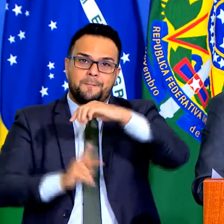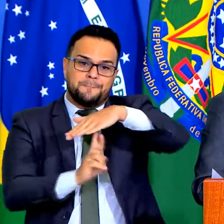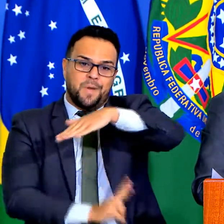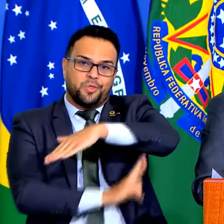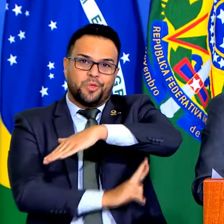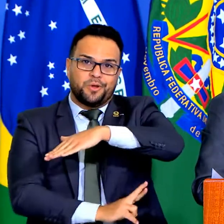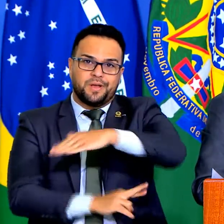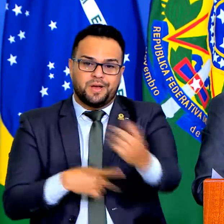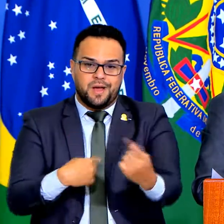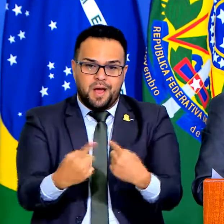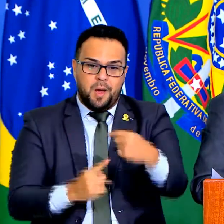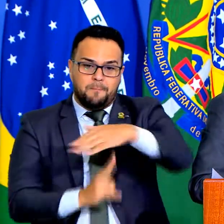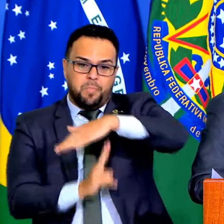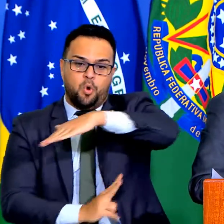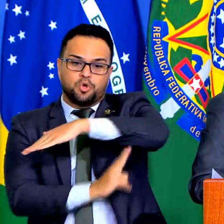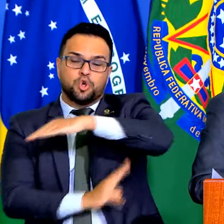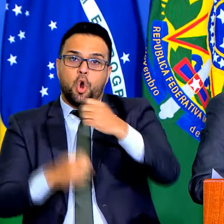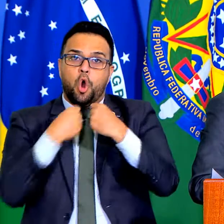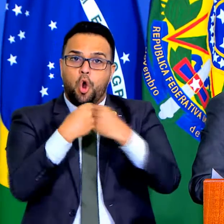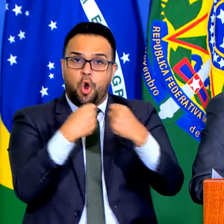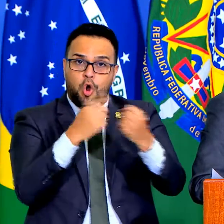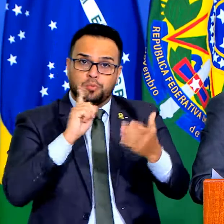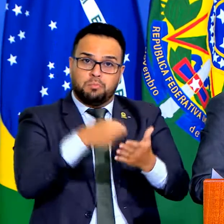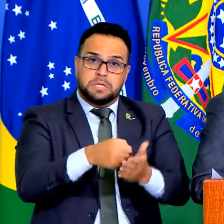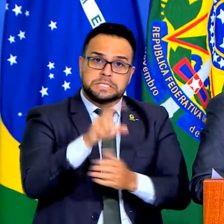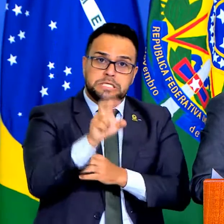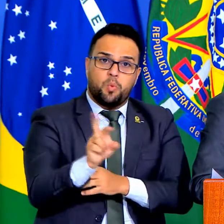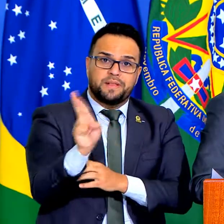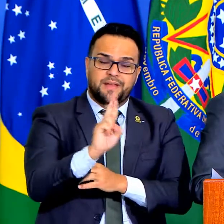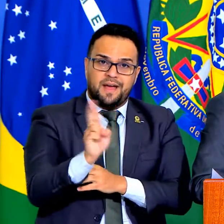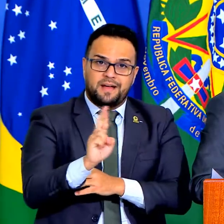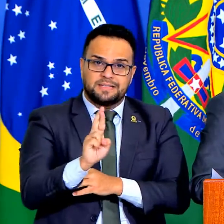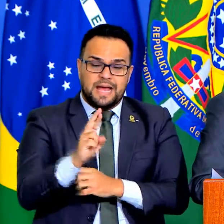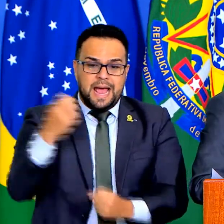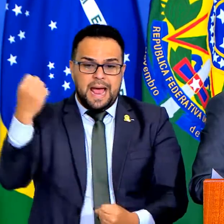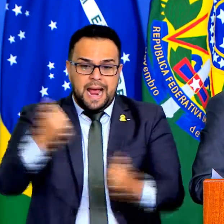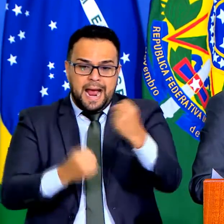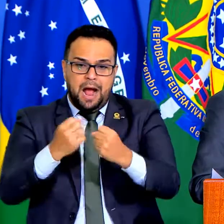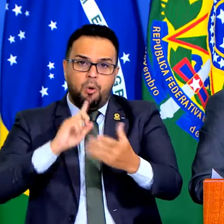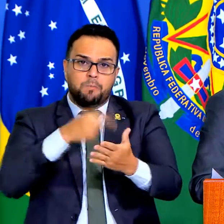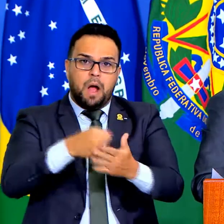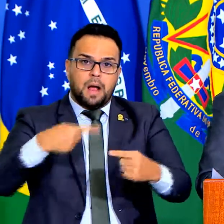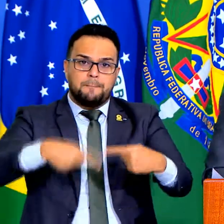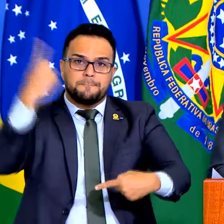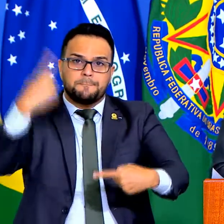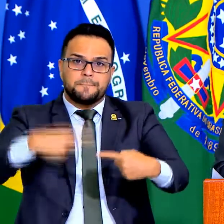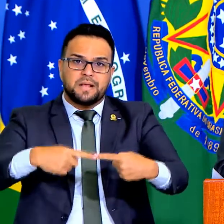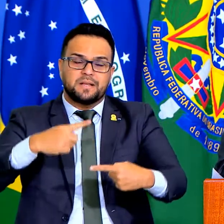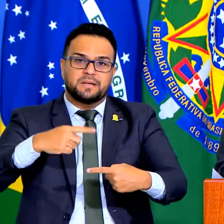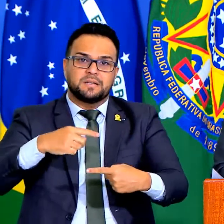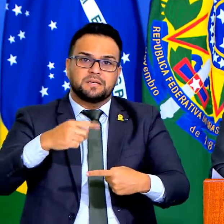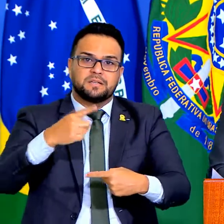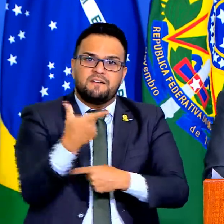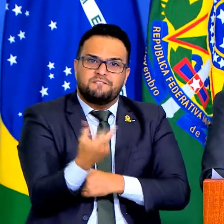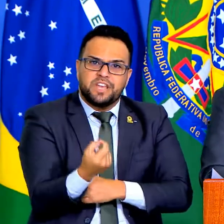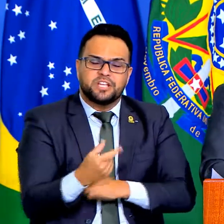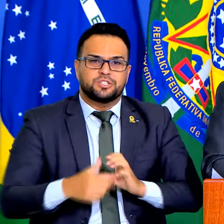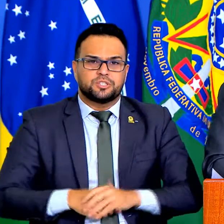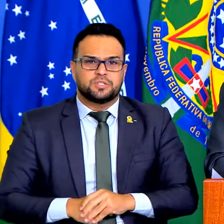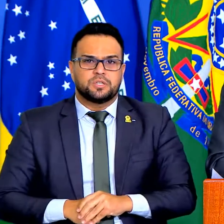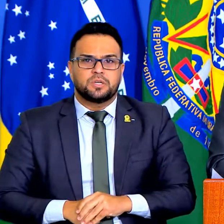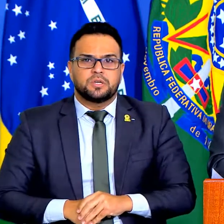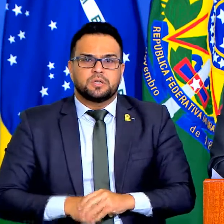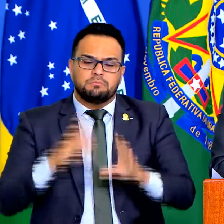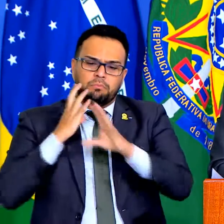um ônibus 50 reais, carro de passeio 20, um bitrem 150, isso dava aproximadamente